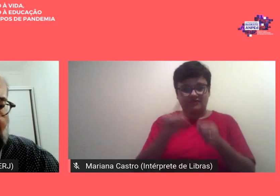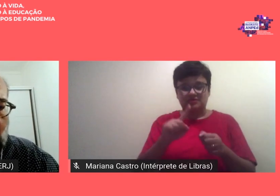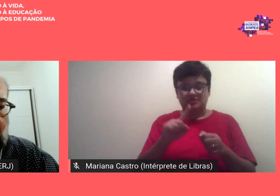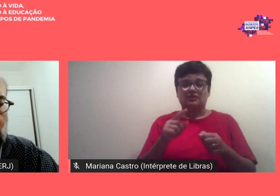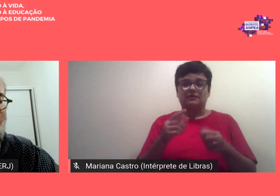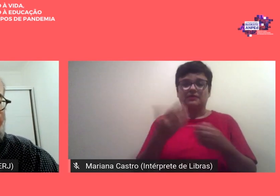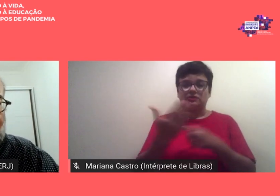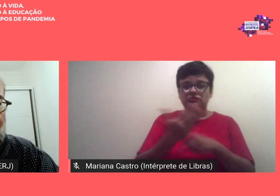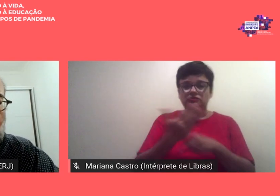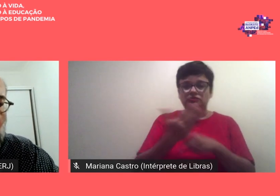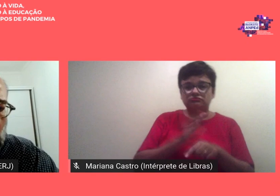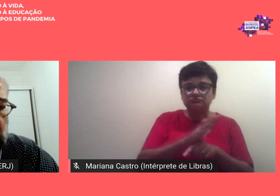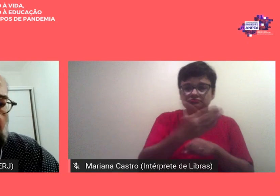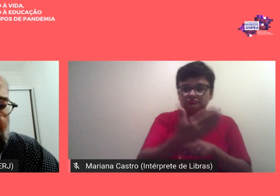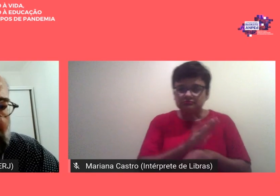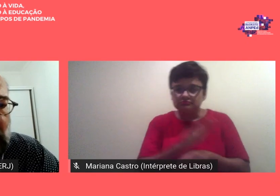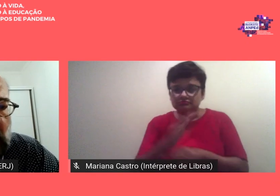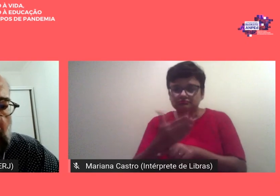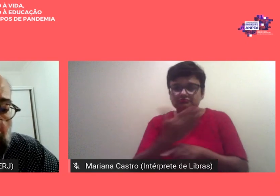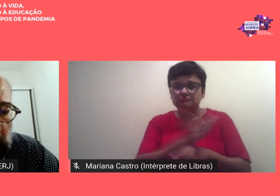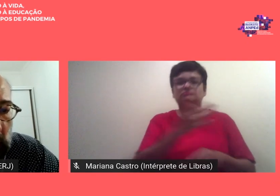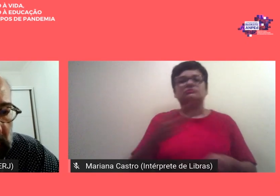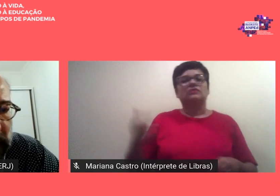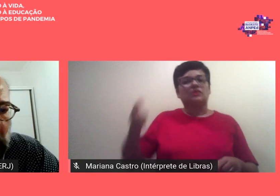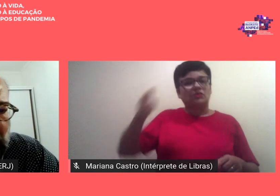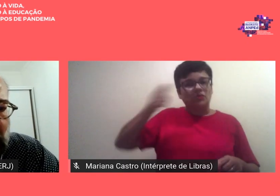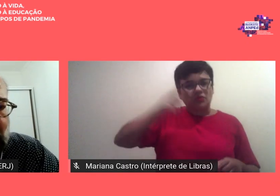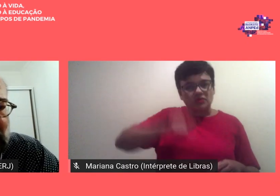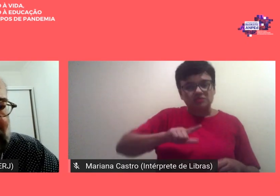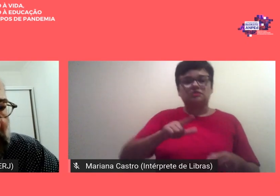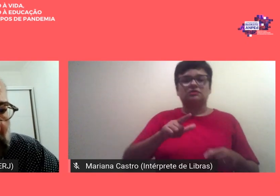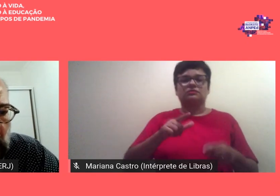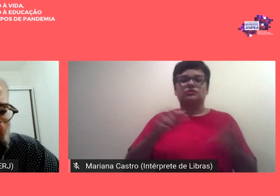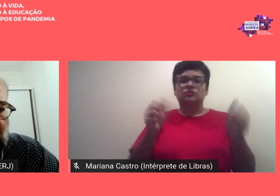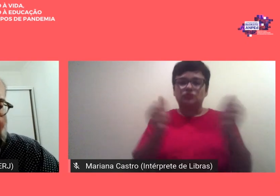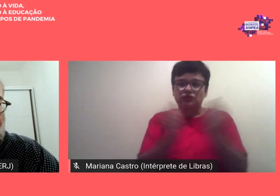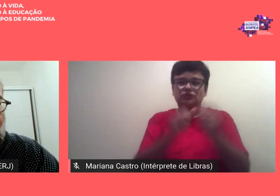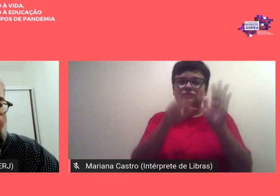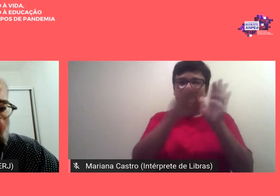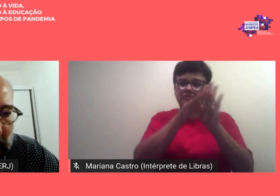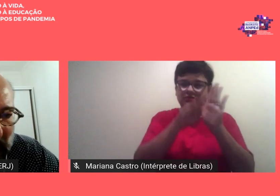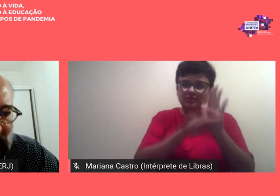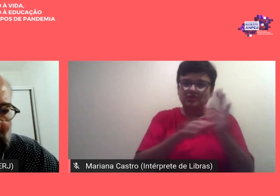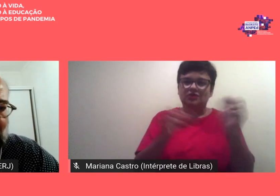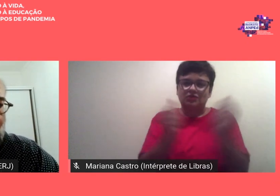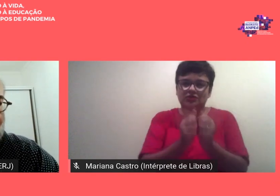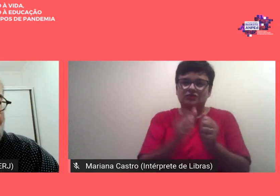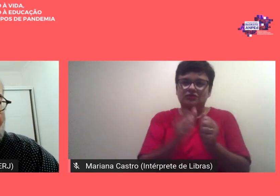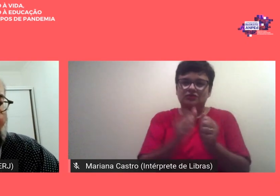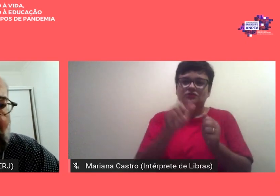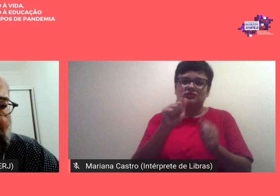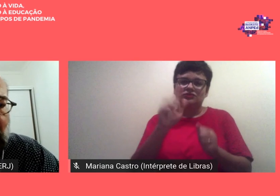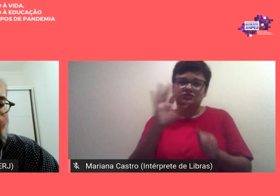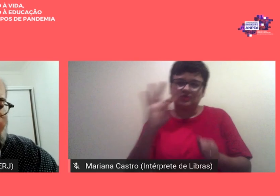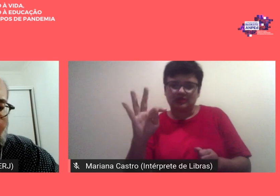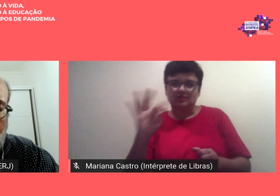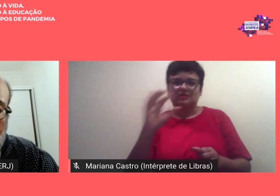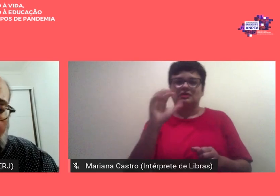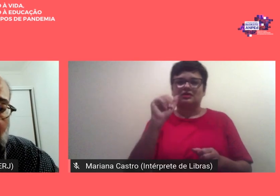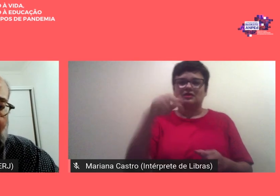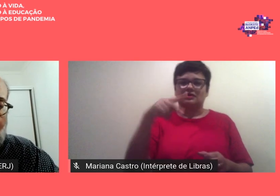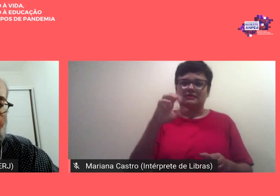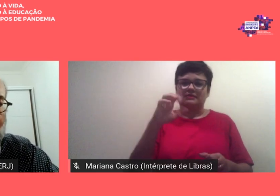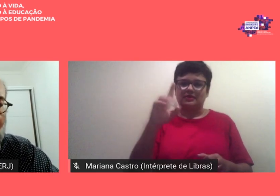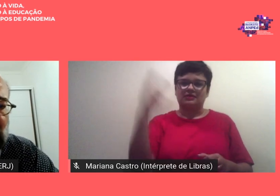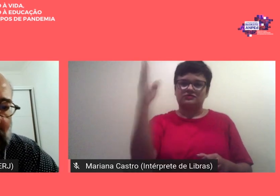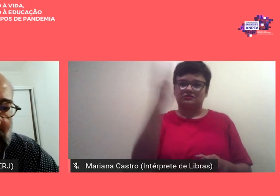nós conseguimos construir junto com os programas com os GTs com a ampede nacional é